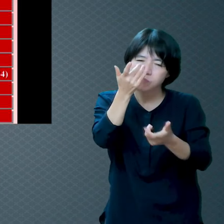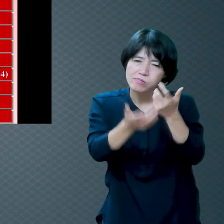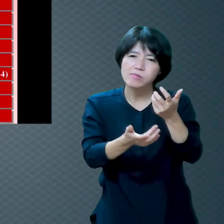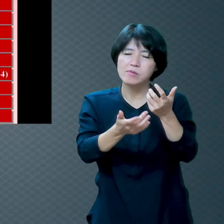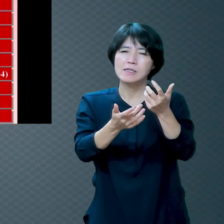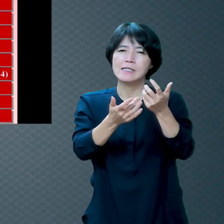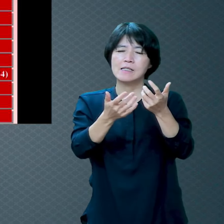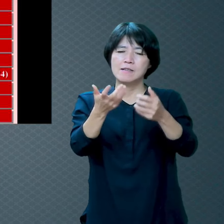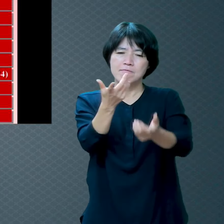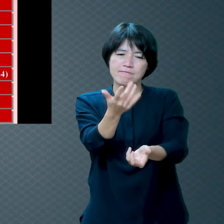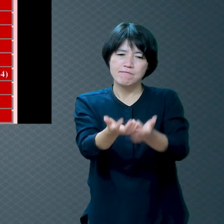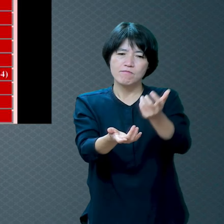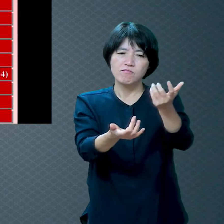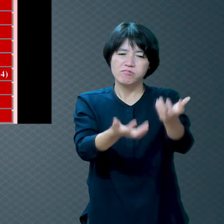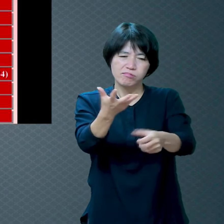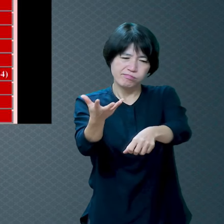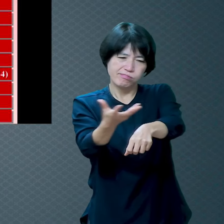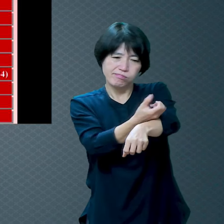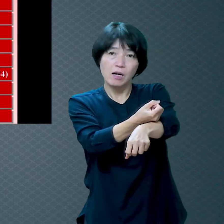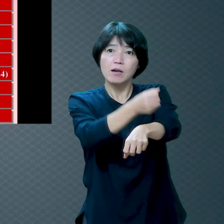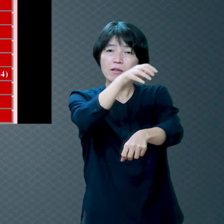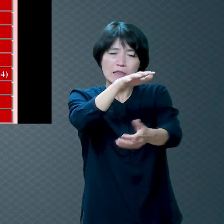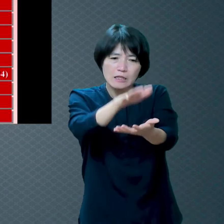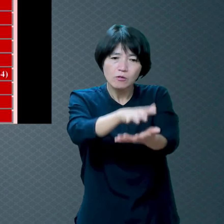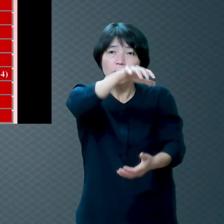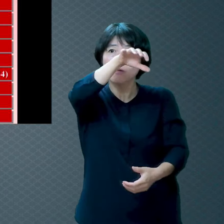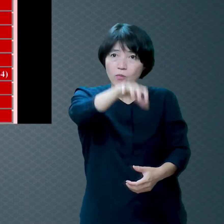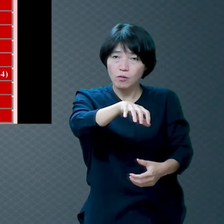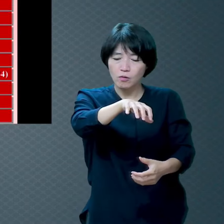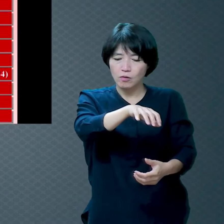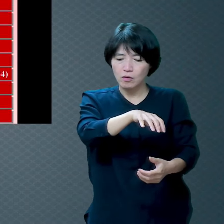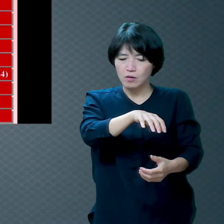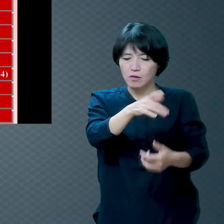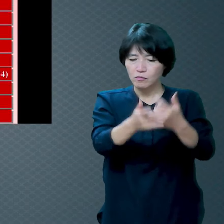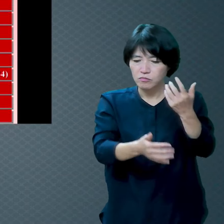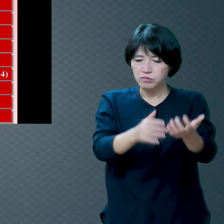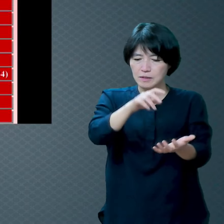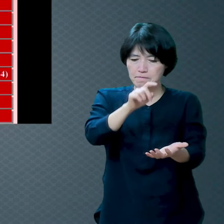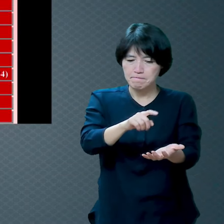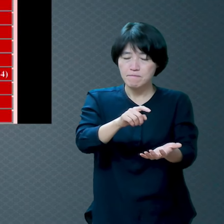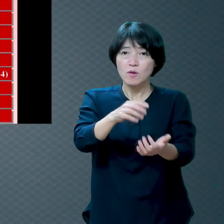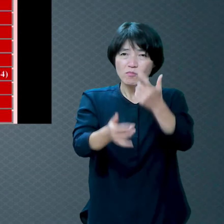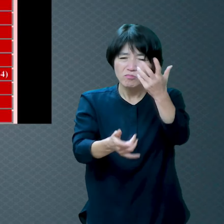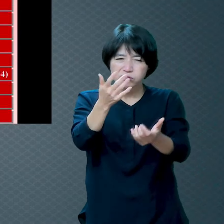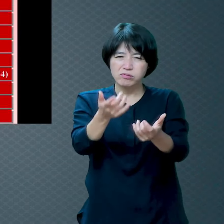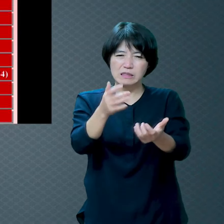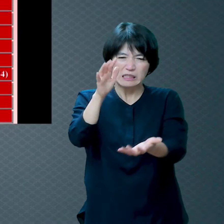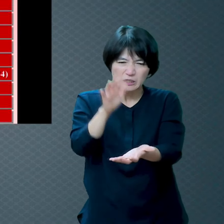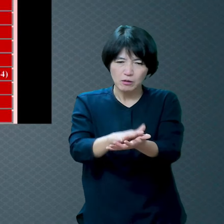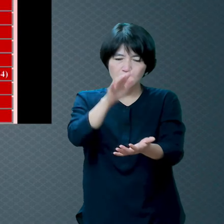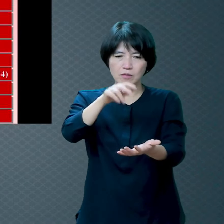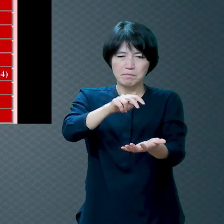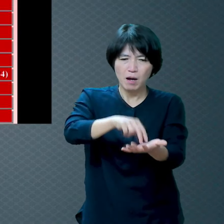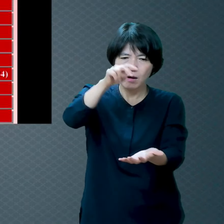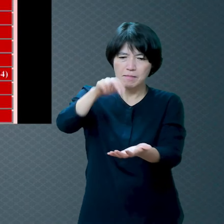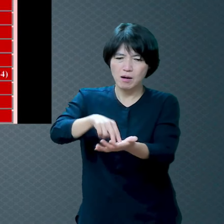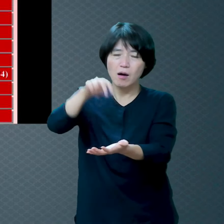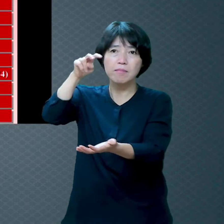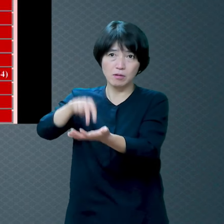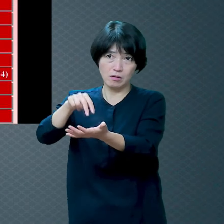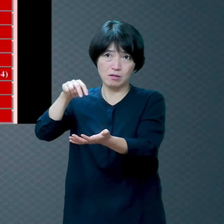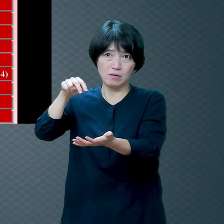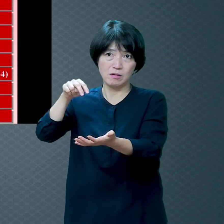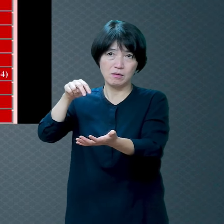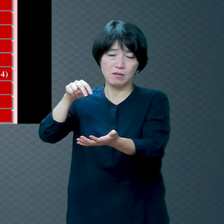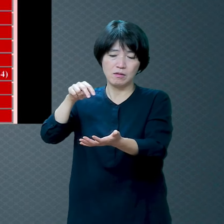유황이 타는 곳 불로서 소금 치듯함을 받는 곳 우리 배추 절일 때 소금 치잖아요 그게 만약에